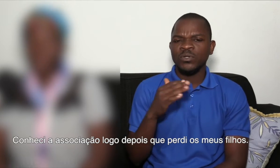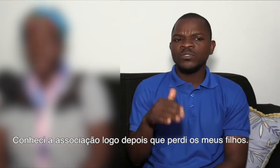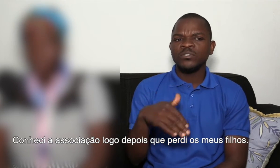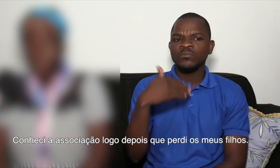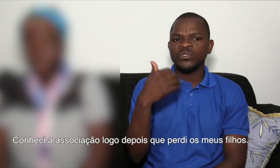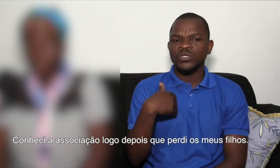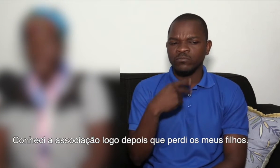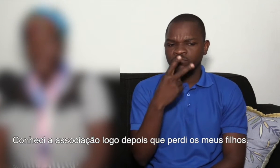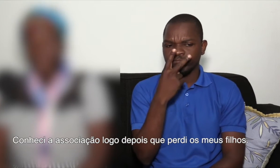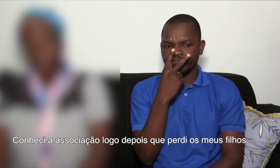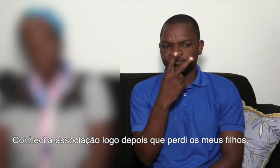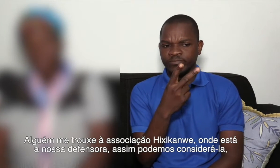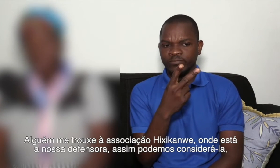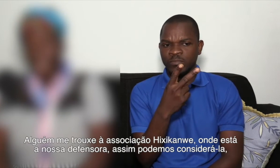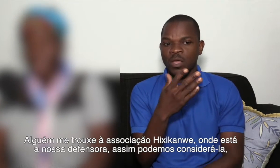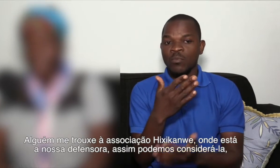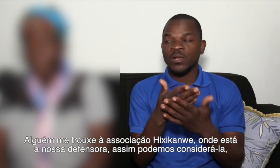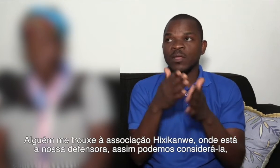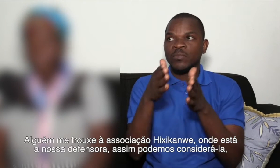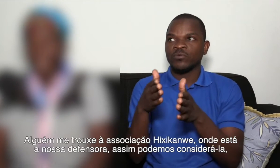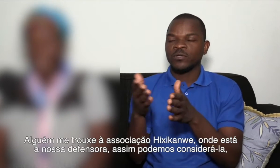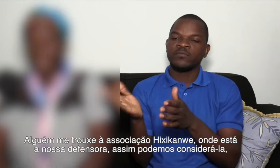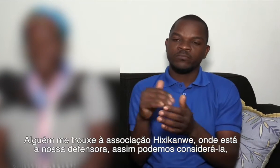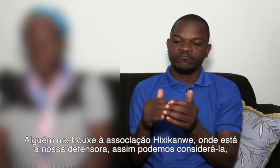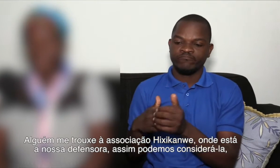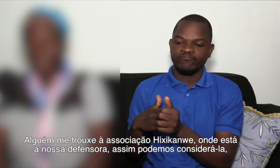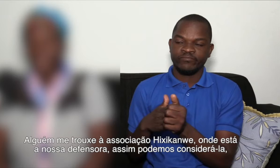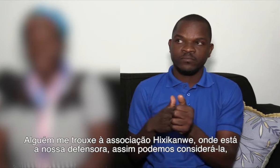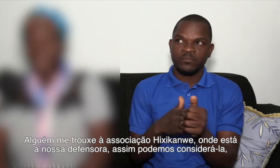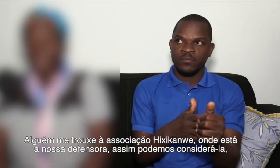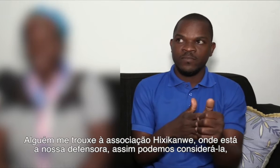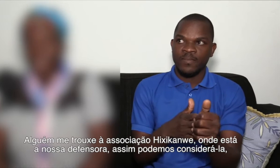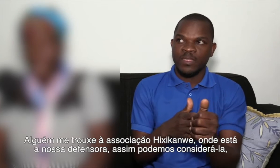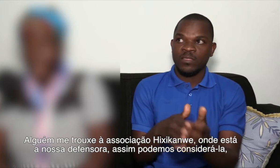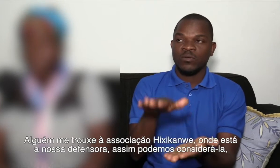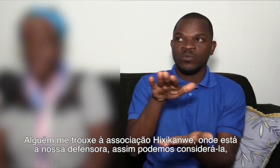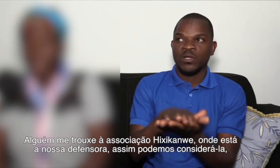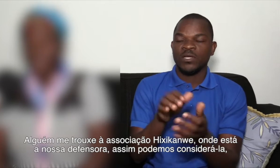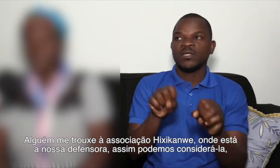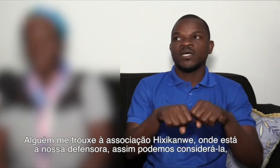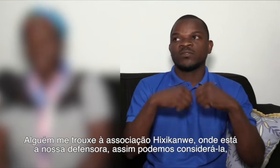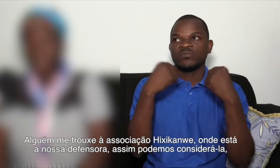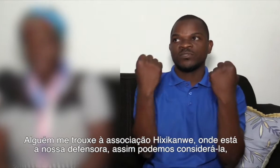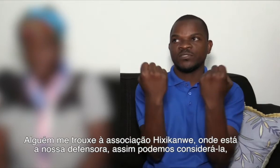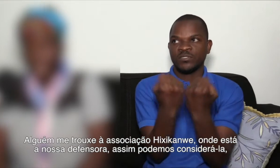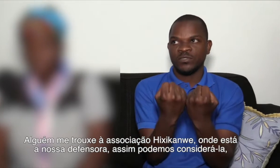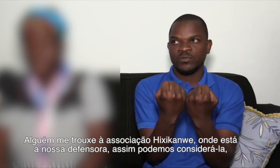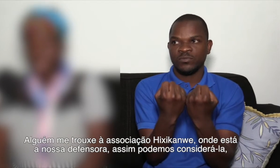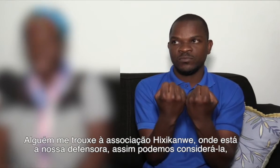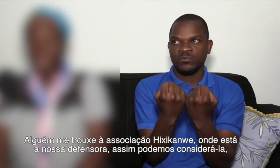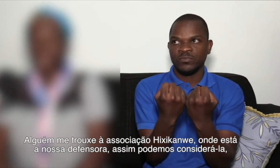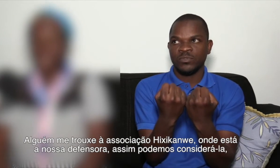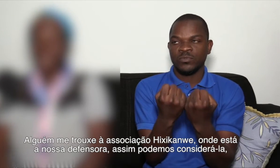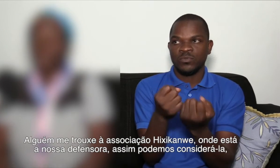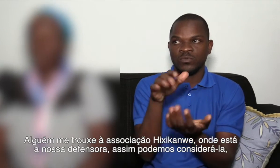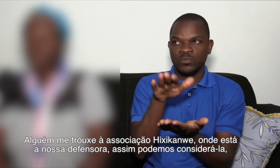descobriu. Alguém me trouxe aqui, nesse chicano. Aqui onde